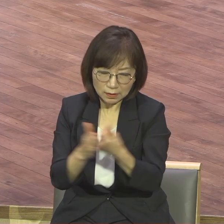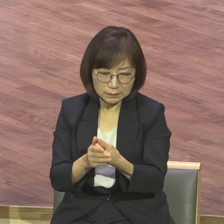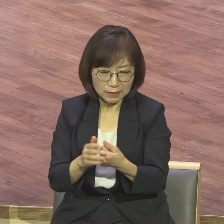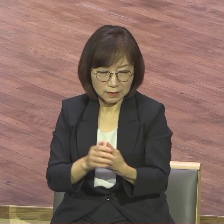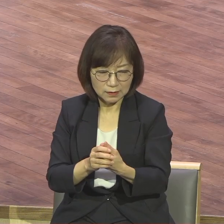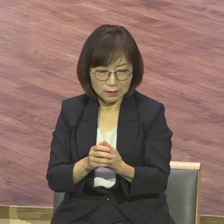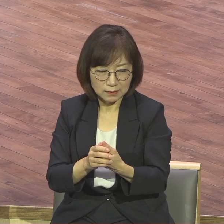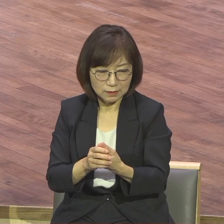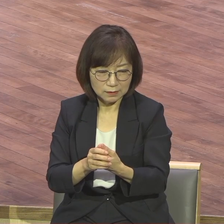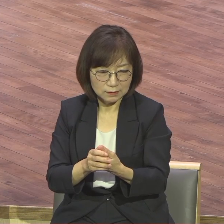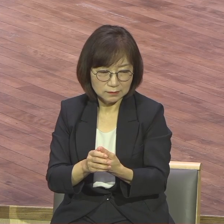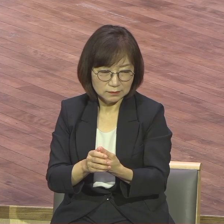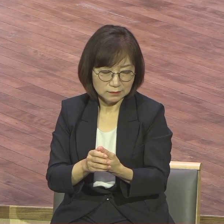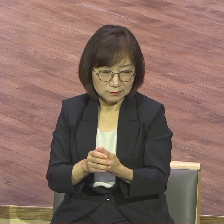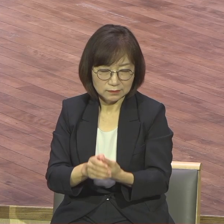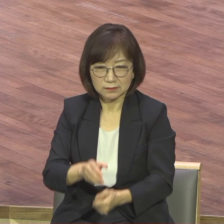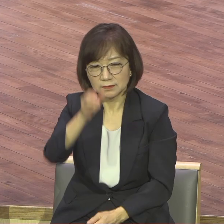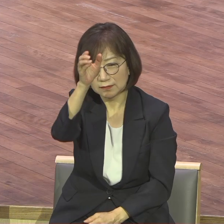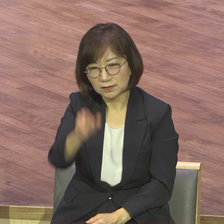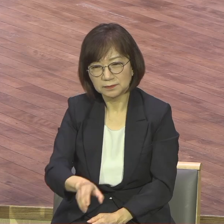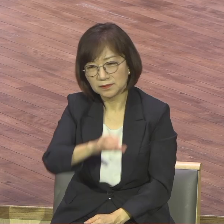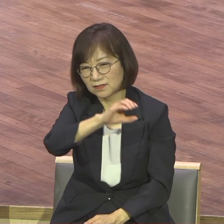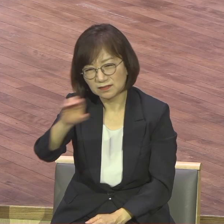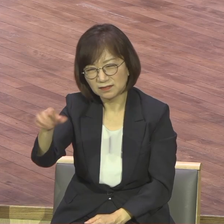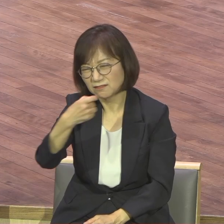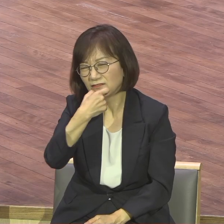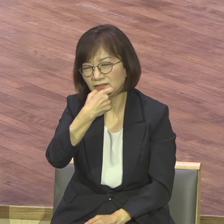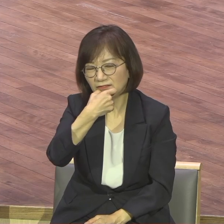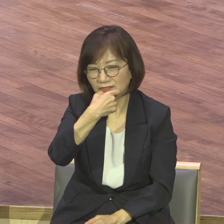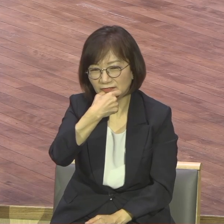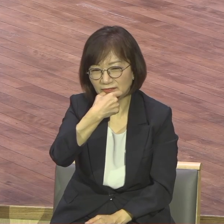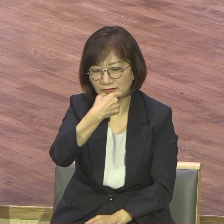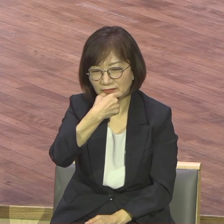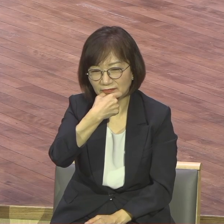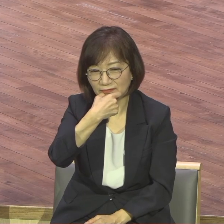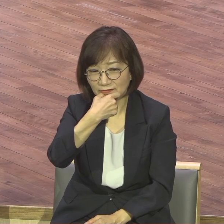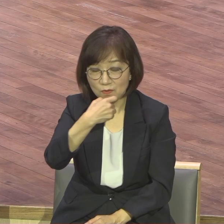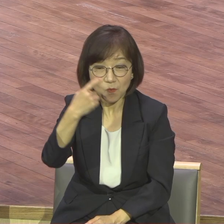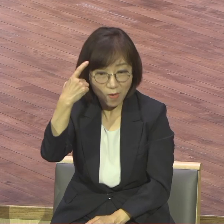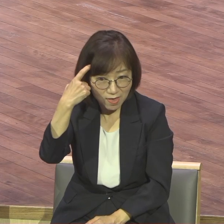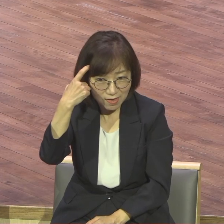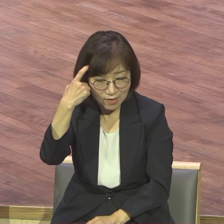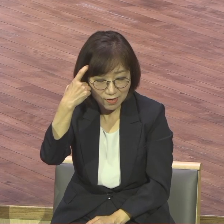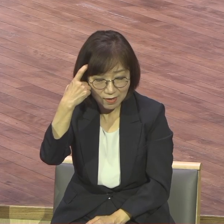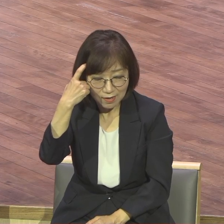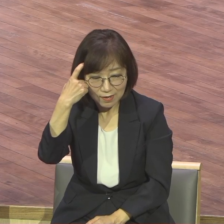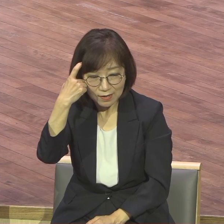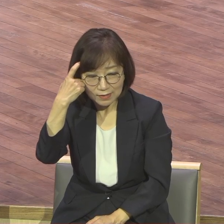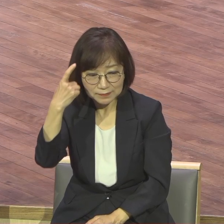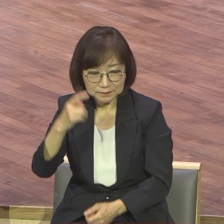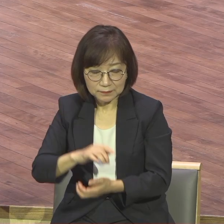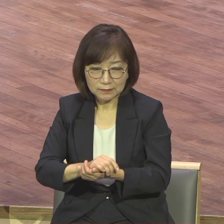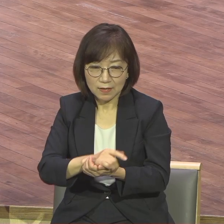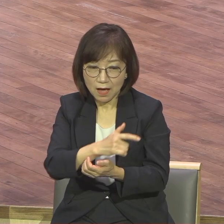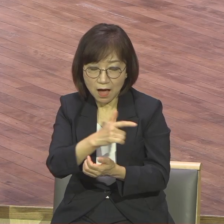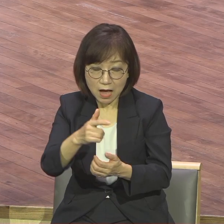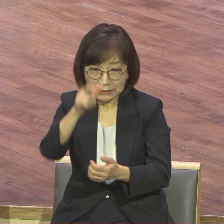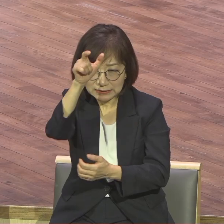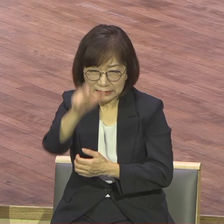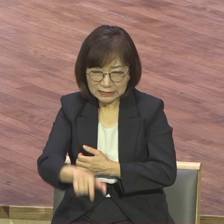십자가 피하고 싶었어요 십자가 지러 왔는데 너무너무너무